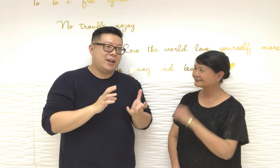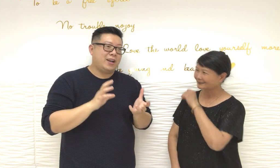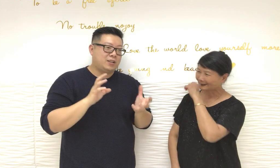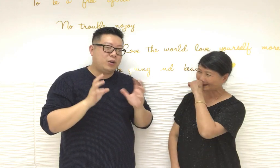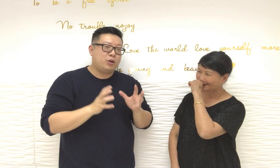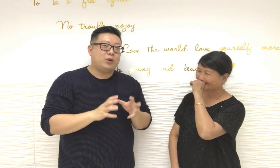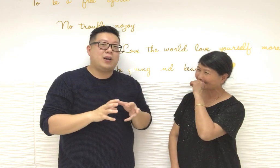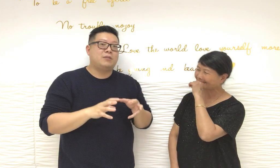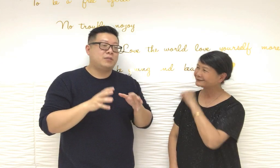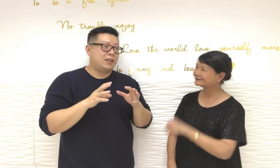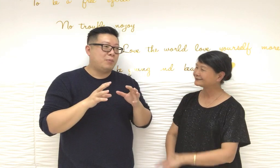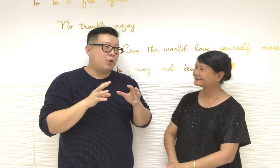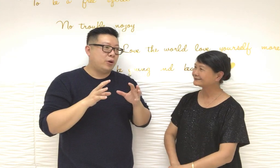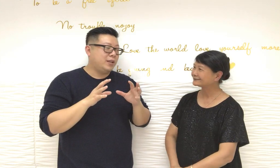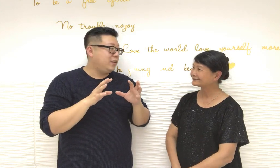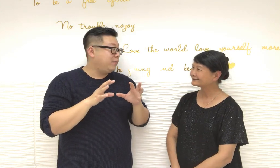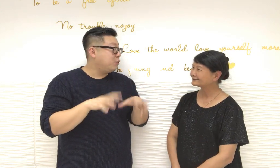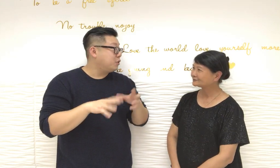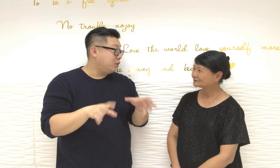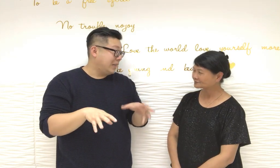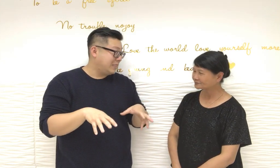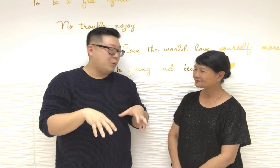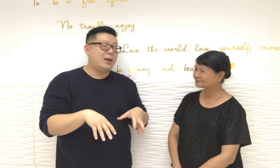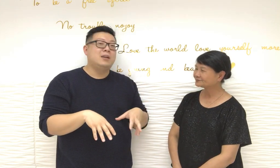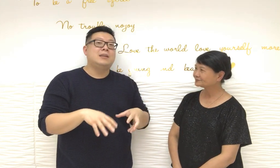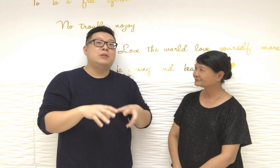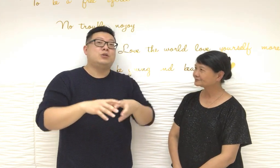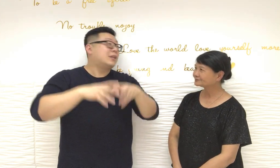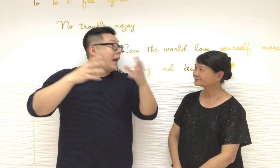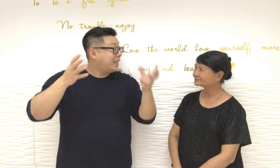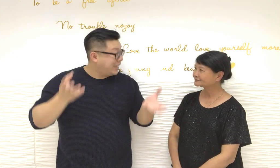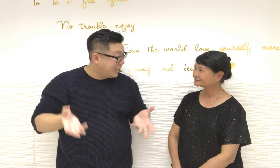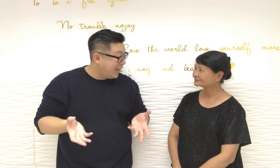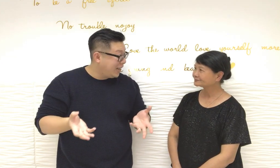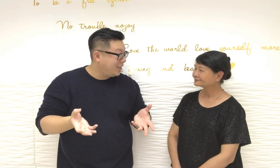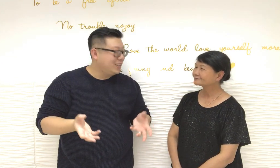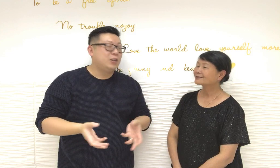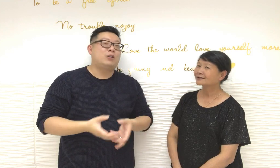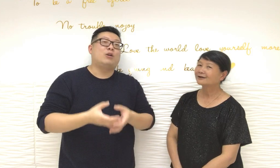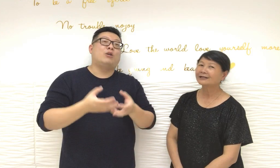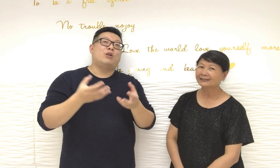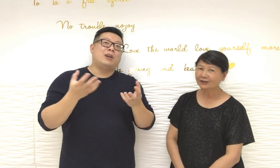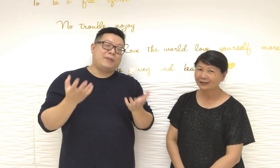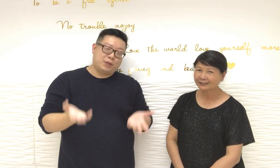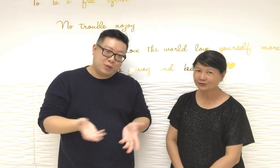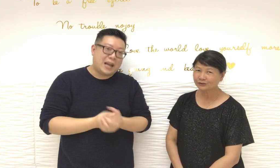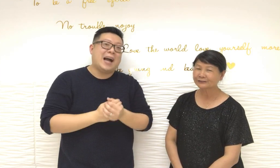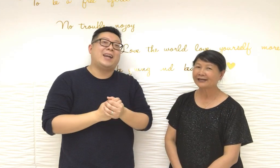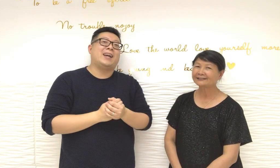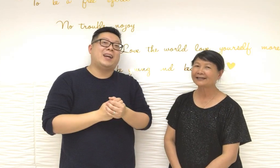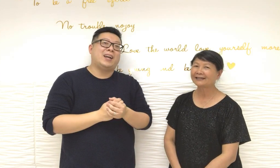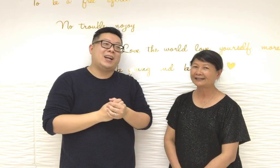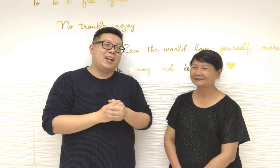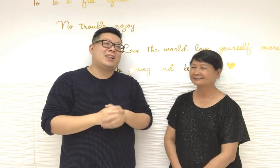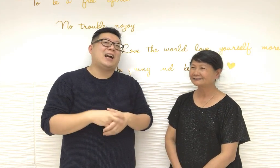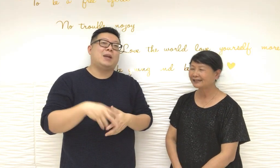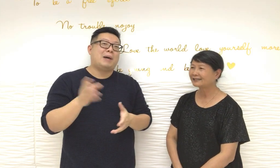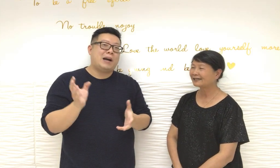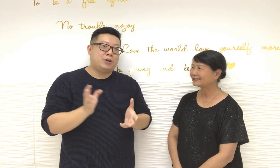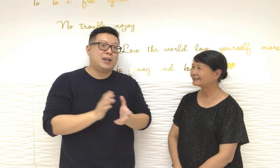都是那句任何的風水零售越大見那個能量是越大的是的有空去抹去就可以